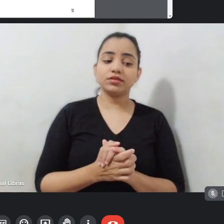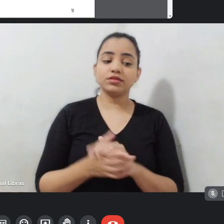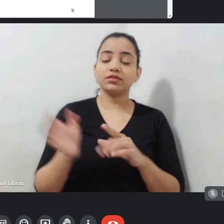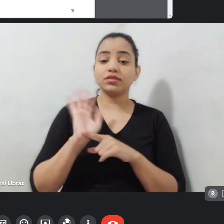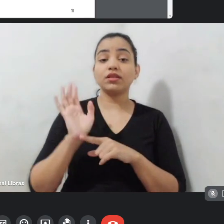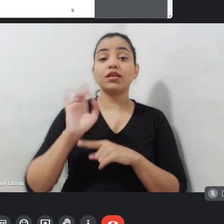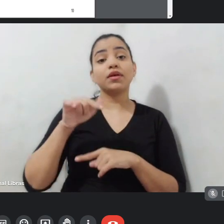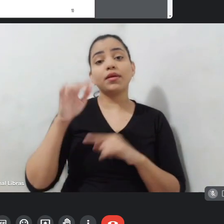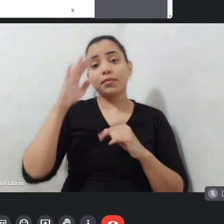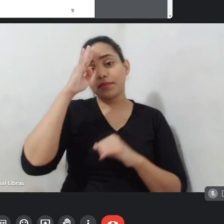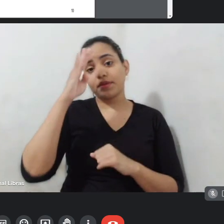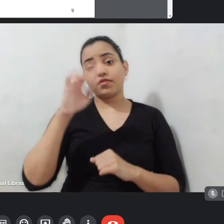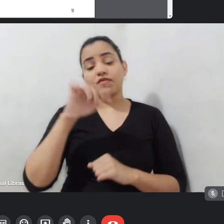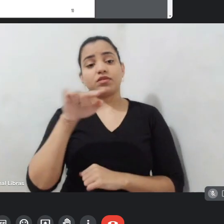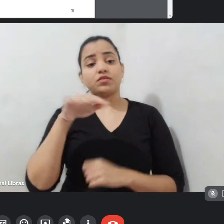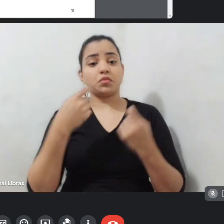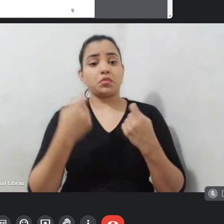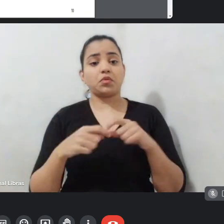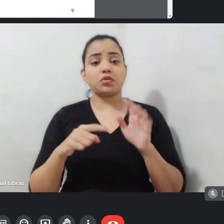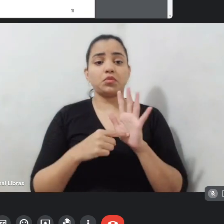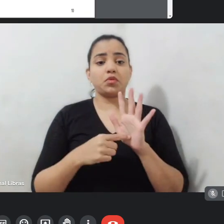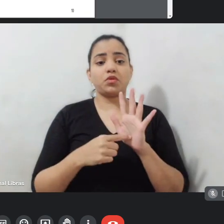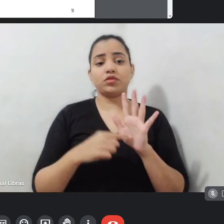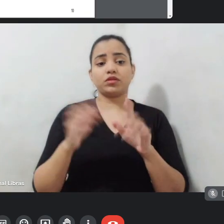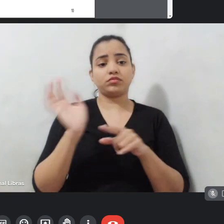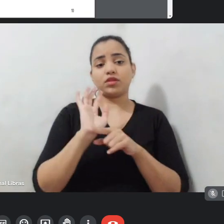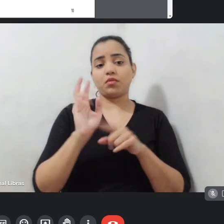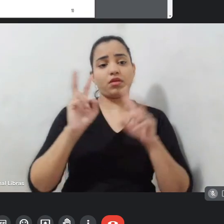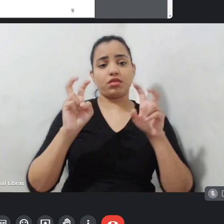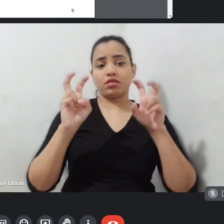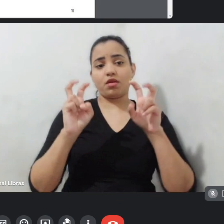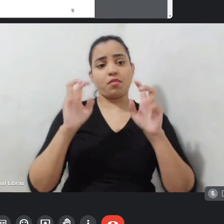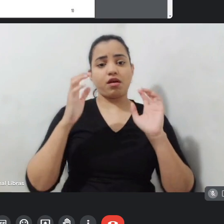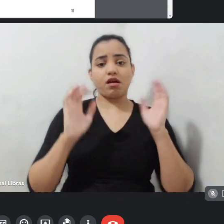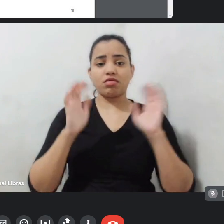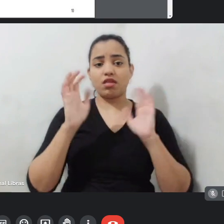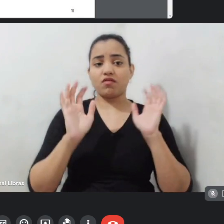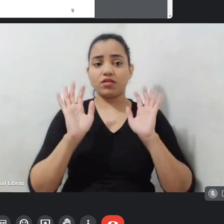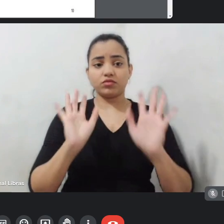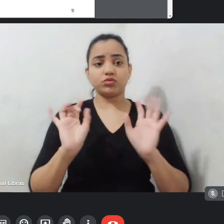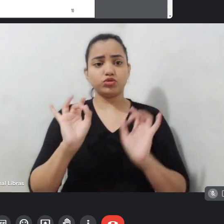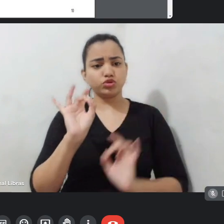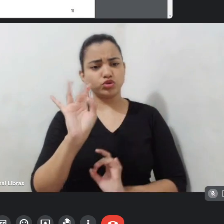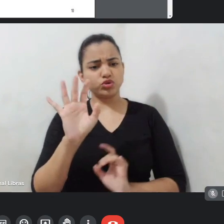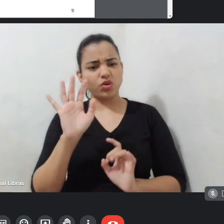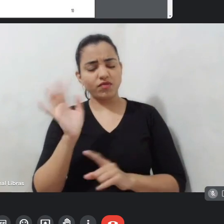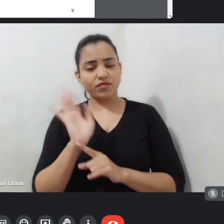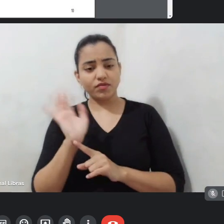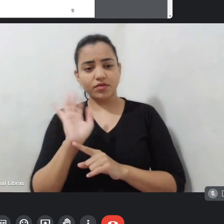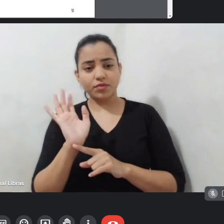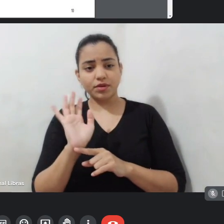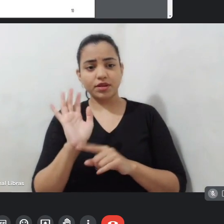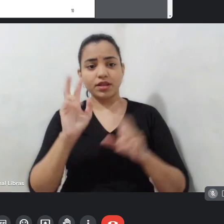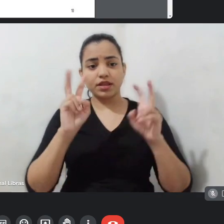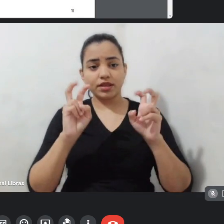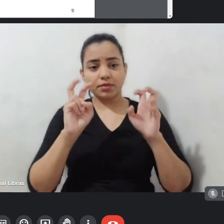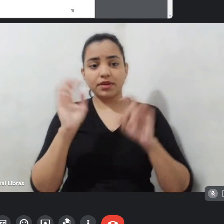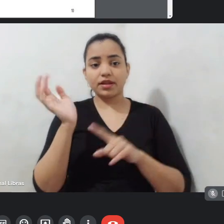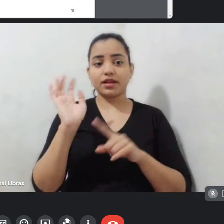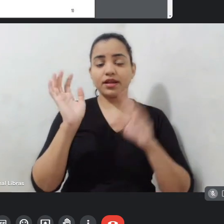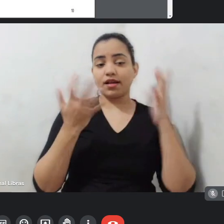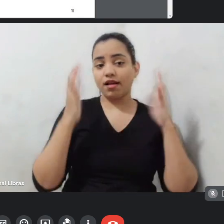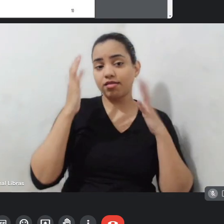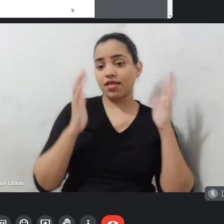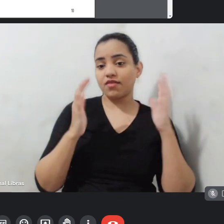podem ter uma mostra de cinema com o tema carnaval. Apenas filmes, que têm a temática de carnaval como a temática do antes.